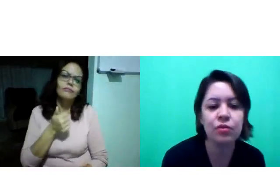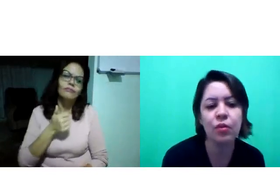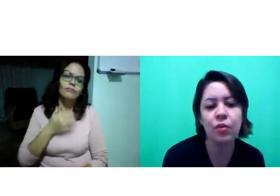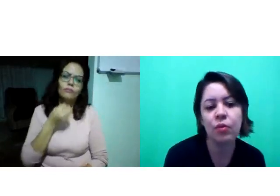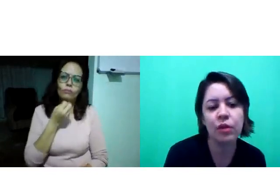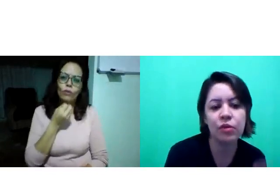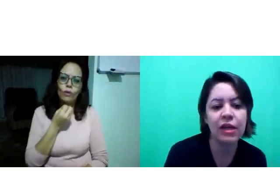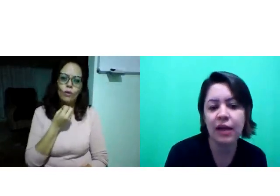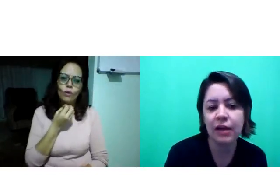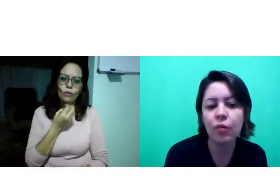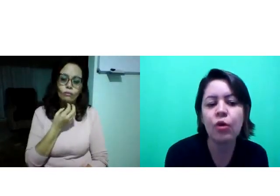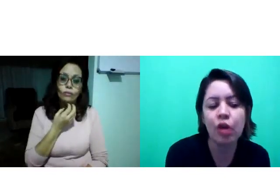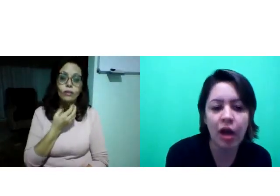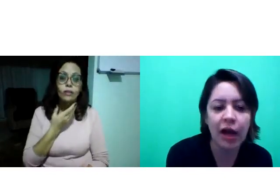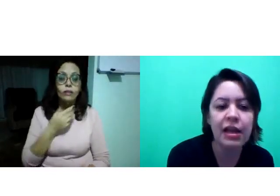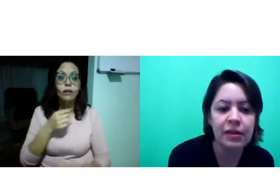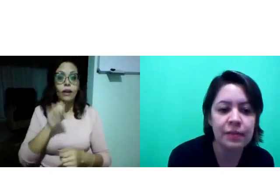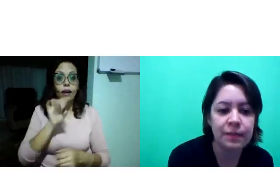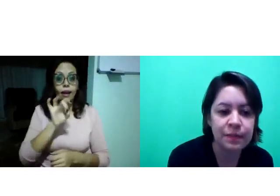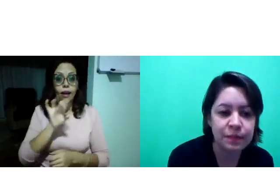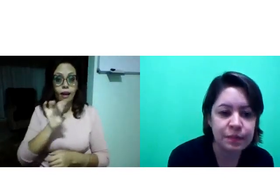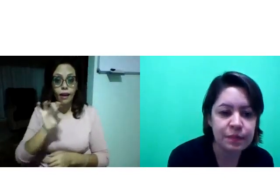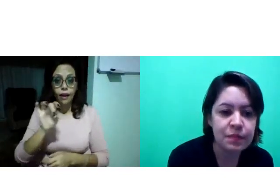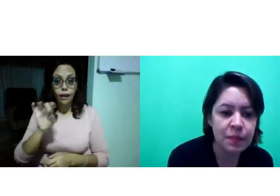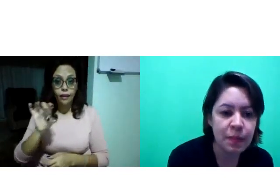o conteúdo que cada um coloca ali.